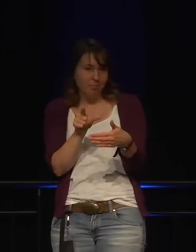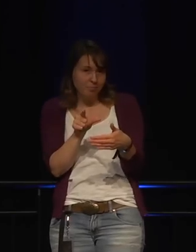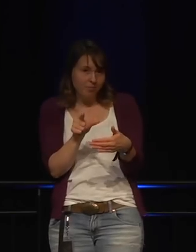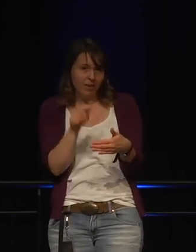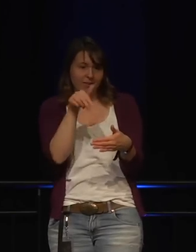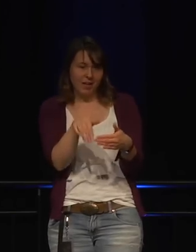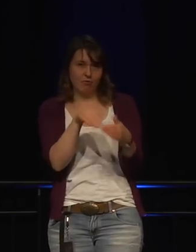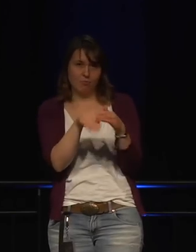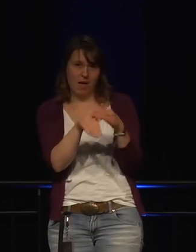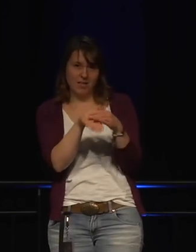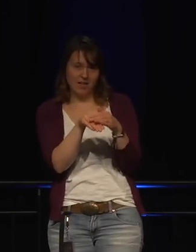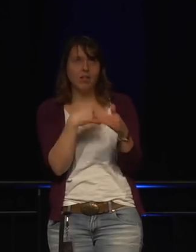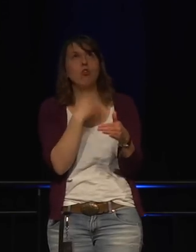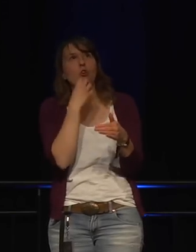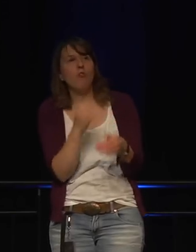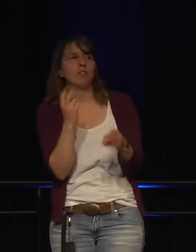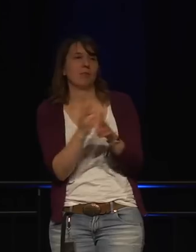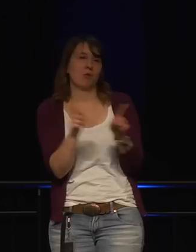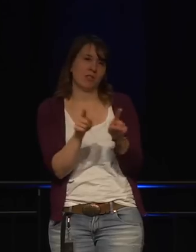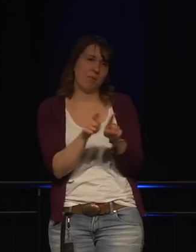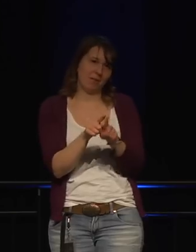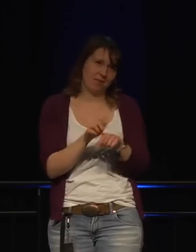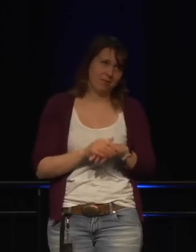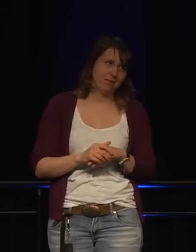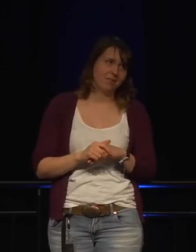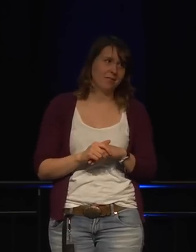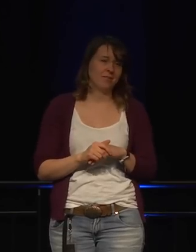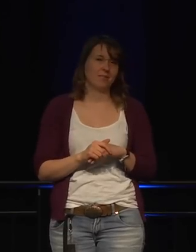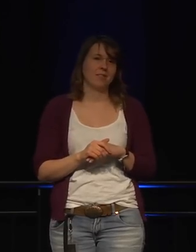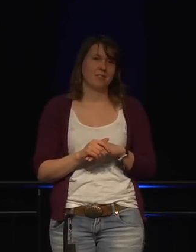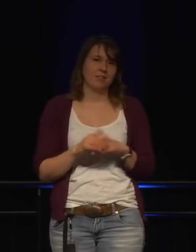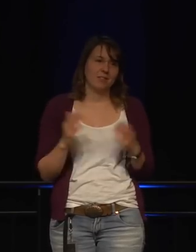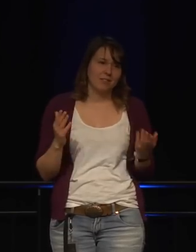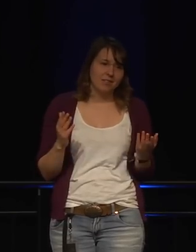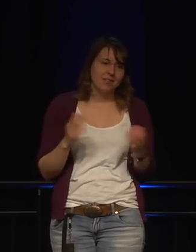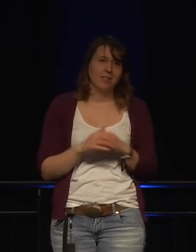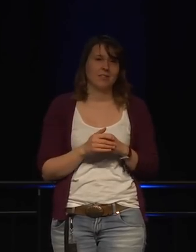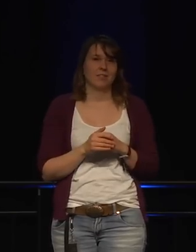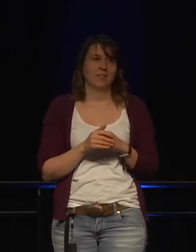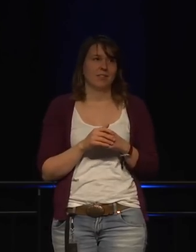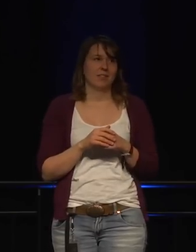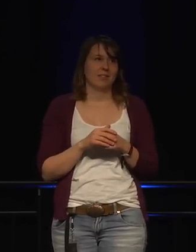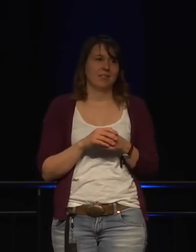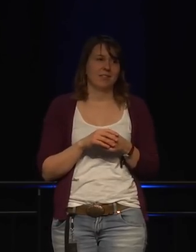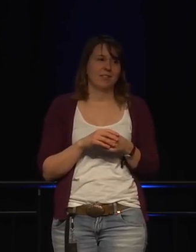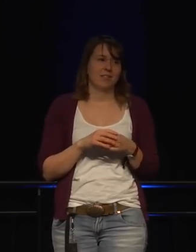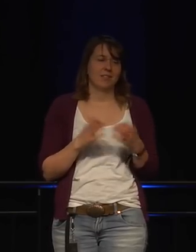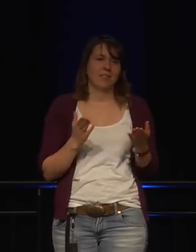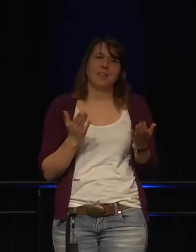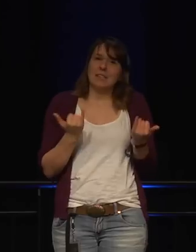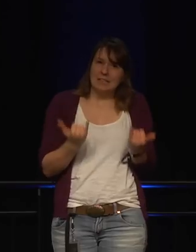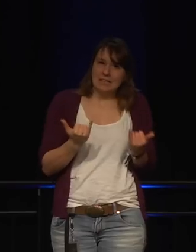aufgezeichnet habe. Vielleicht ist es so. Vielleicht ist es inzwischen nicht mehr so.